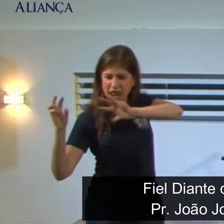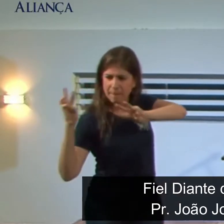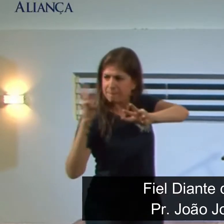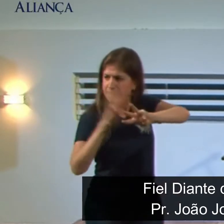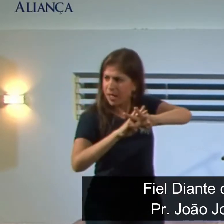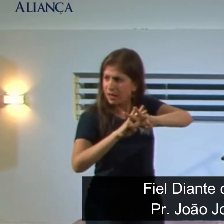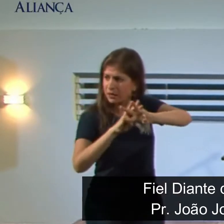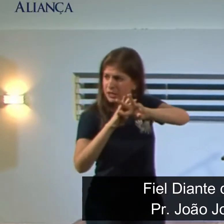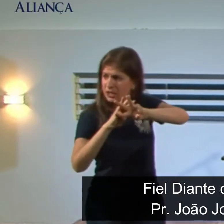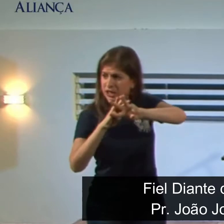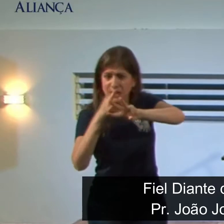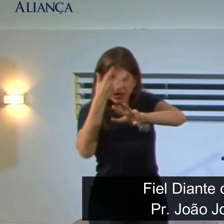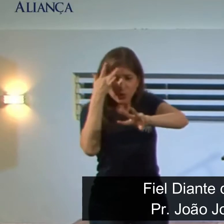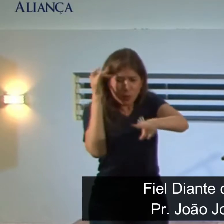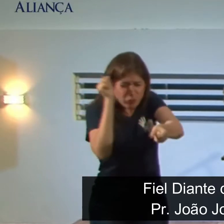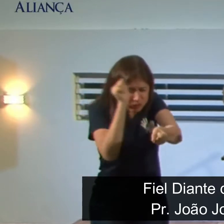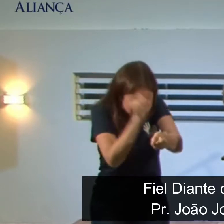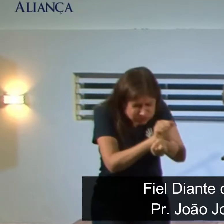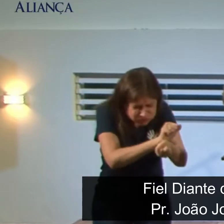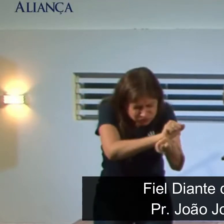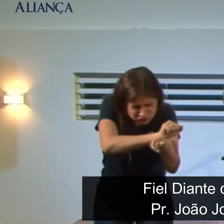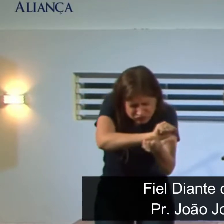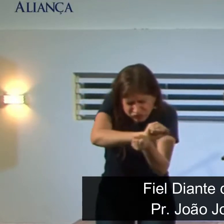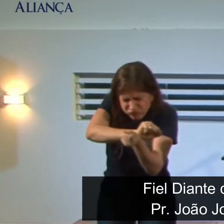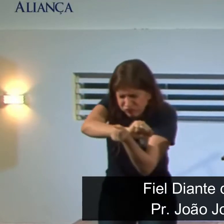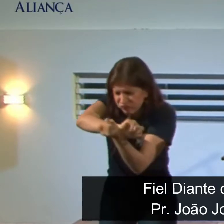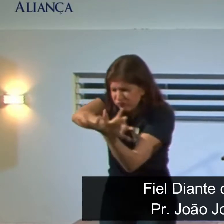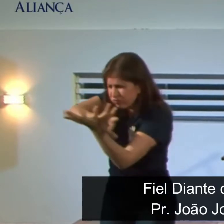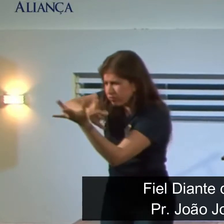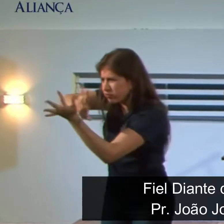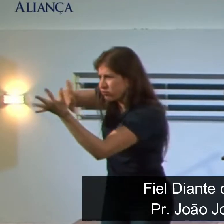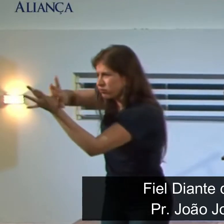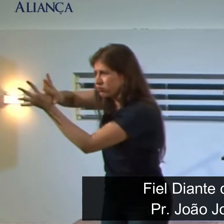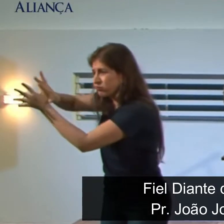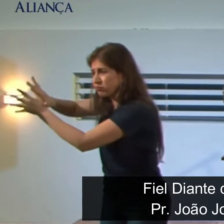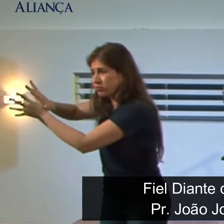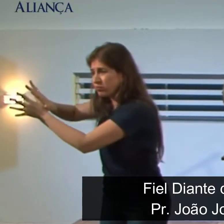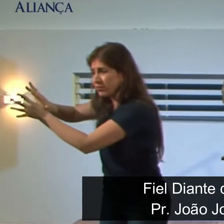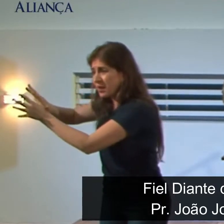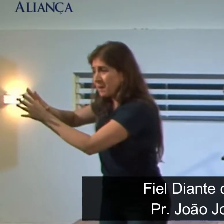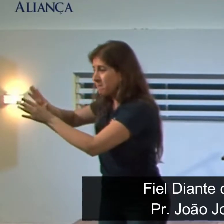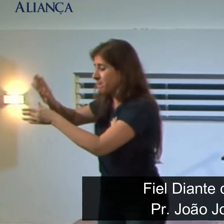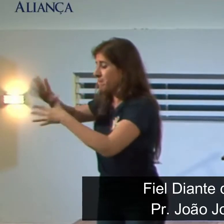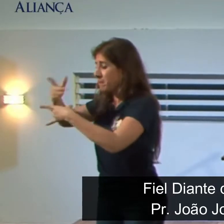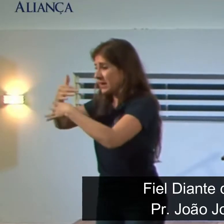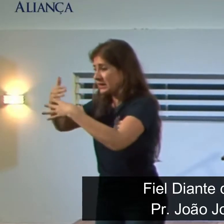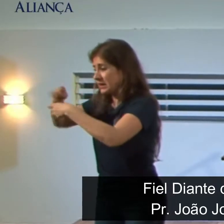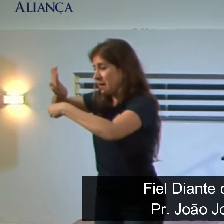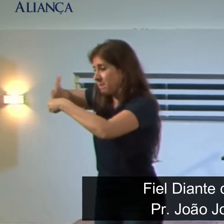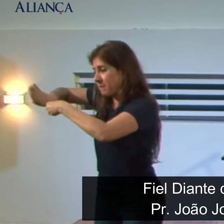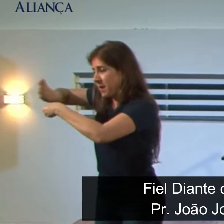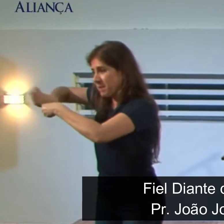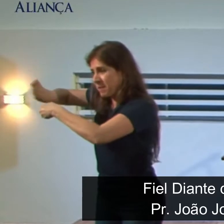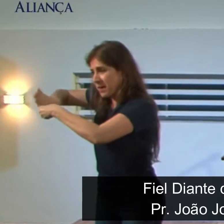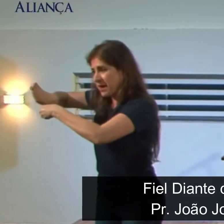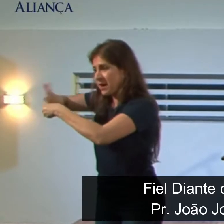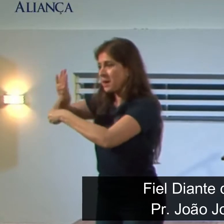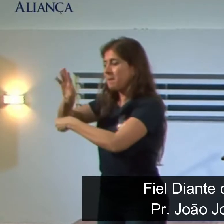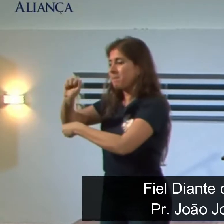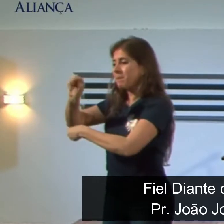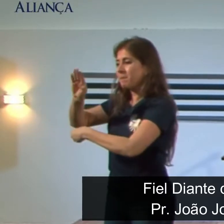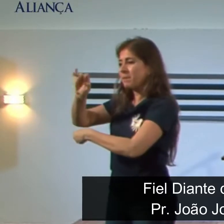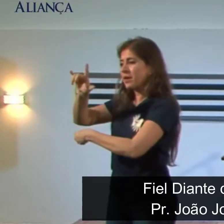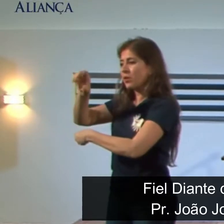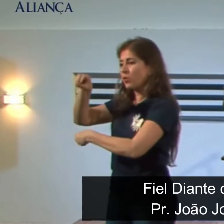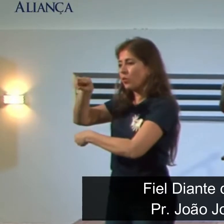suas mãos e também alguns dos utensílios do Templo de Deus. Ele levou os utensílios para o Templo do seu Deus